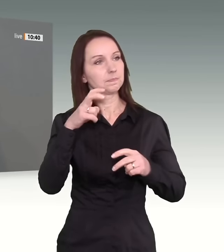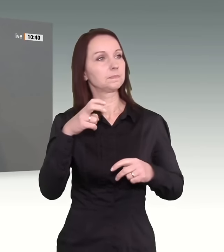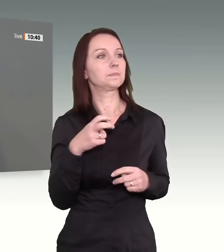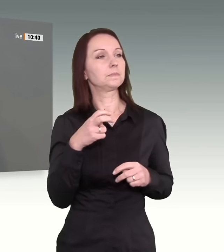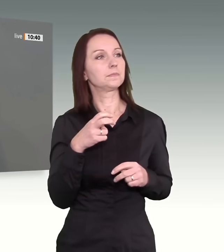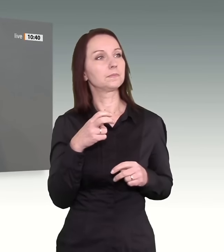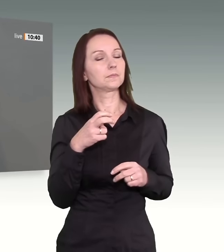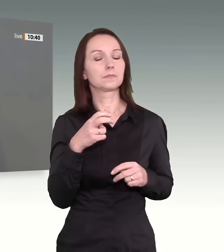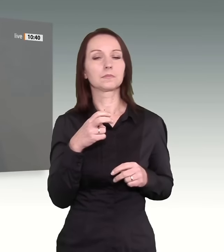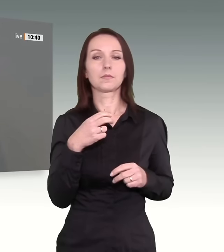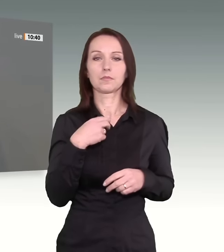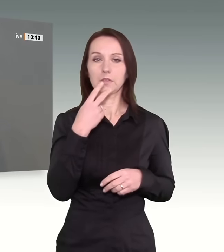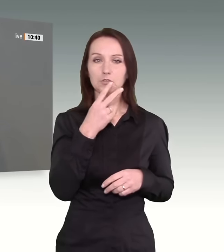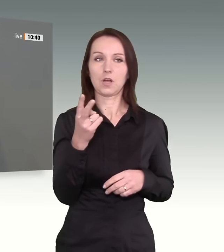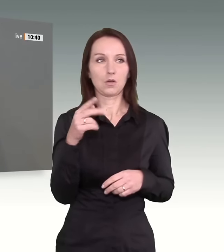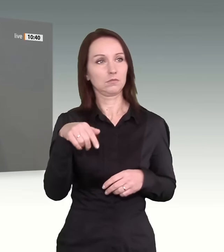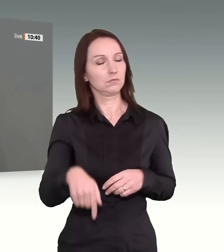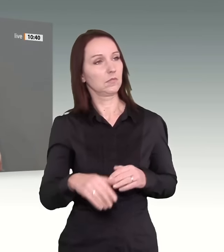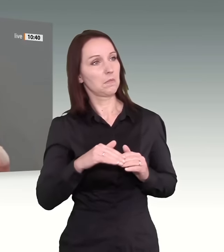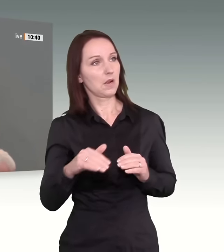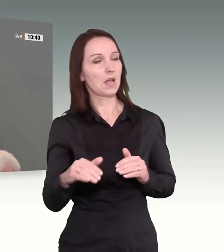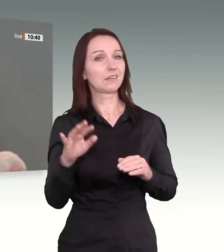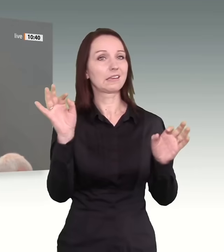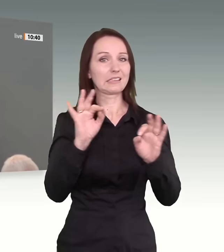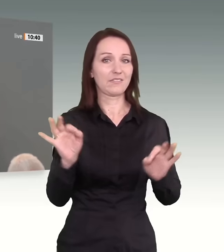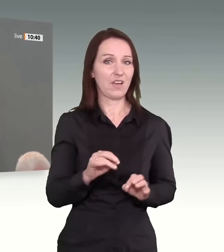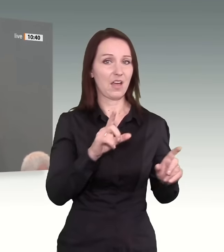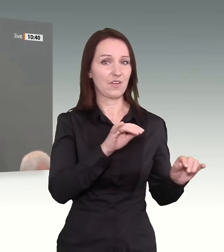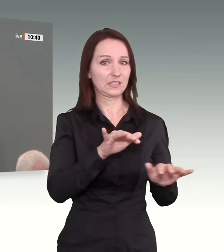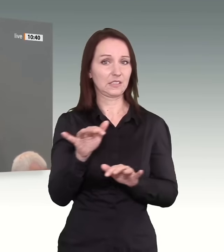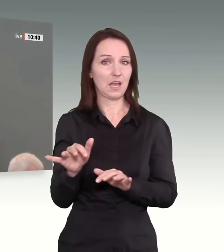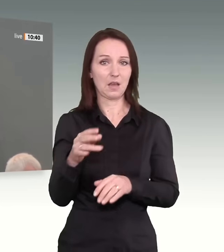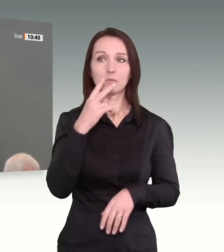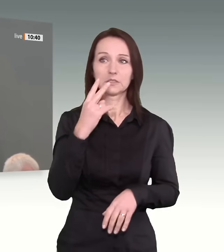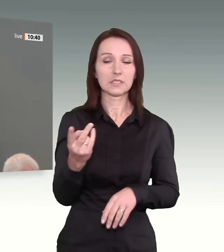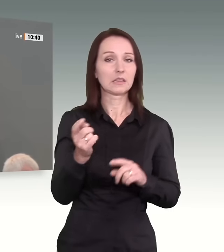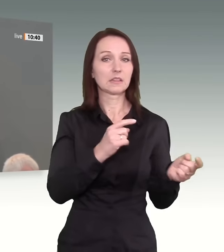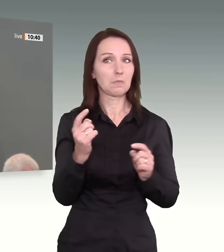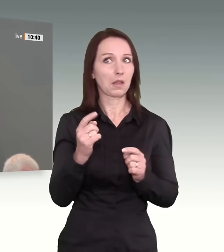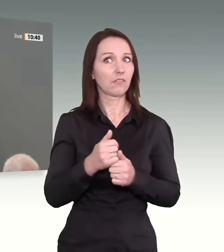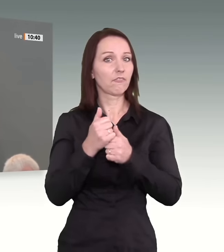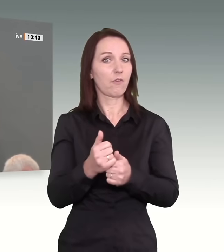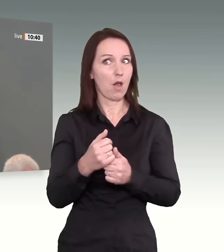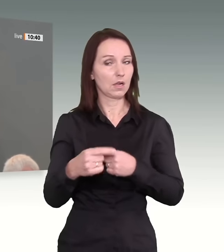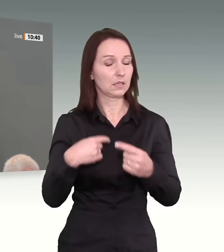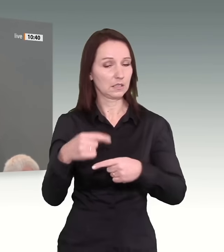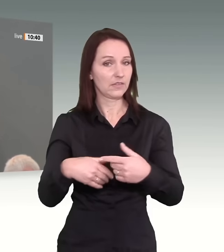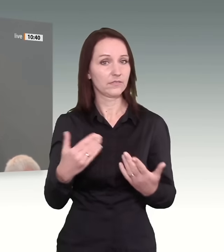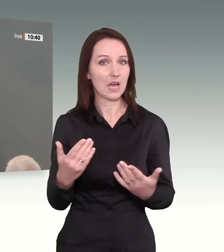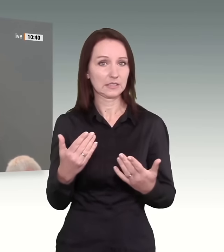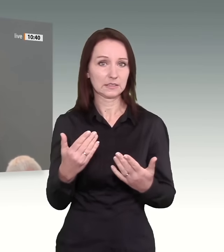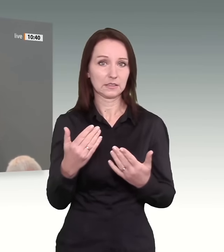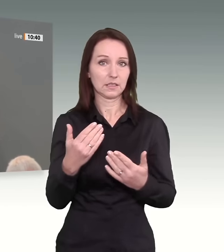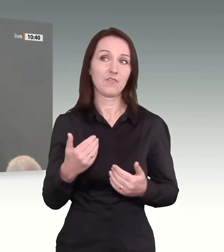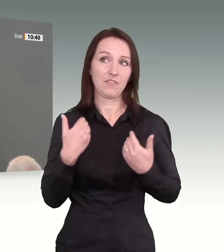Gefahren gerade in diesem Land drohen und wohin diese Debatten uns bringen. Ich mache mir